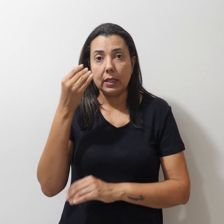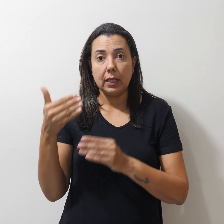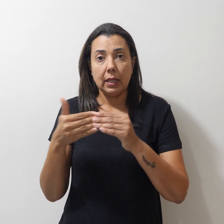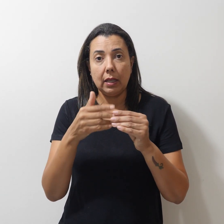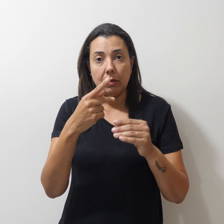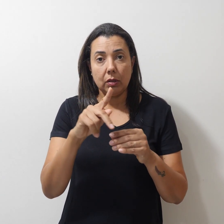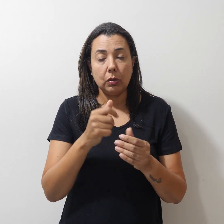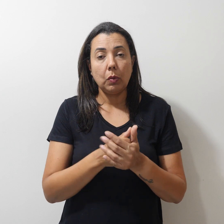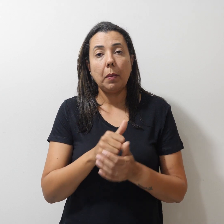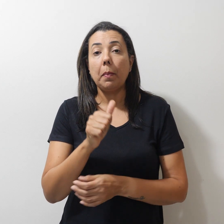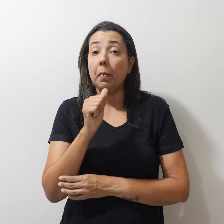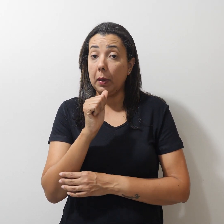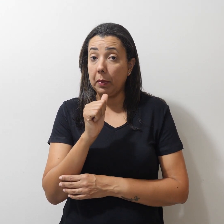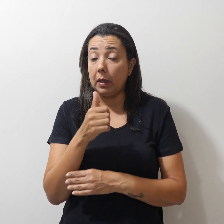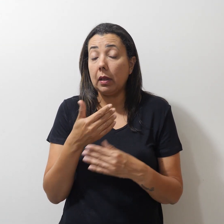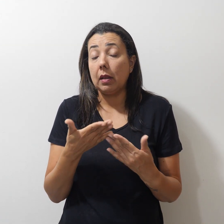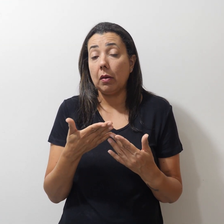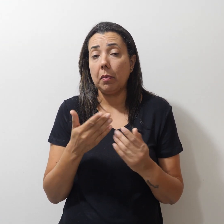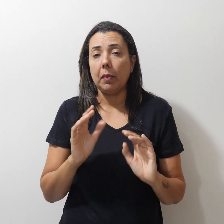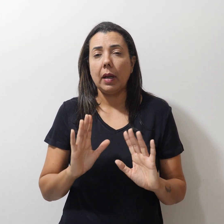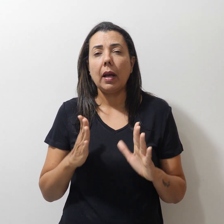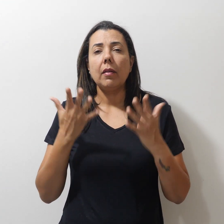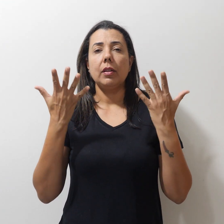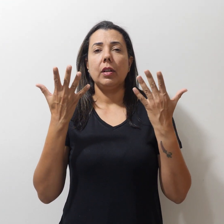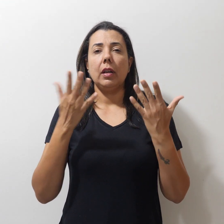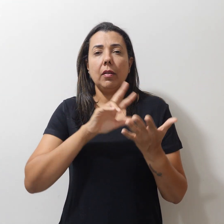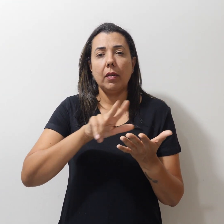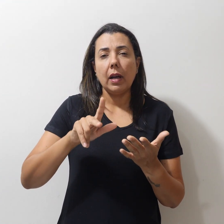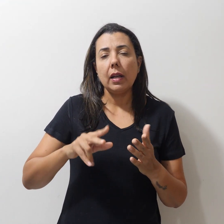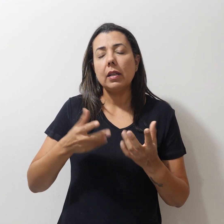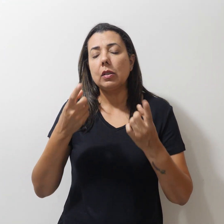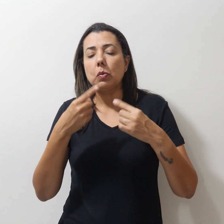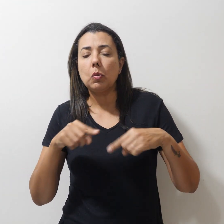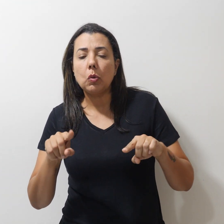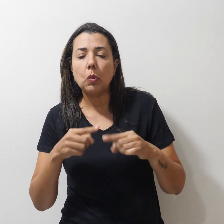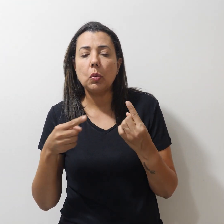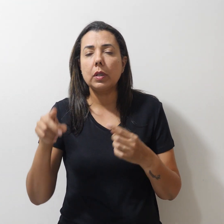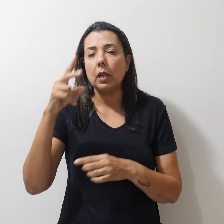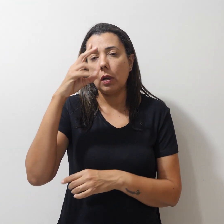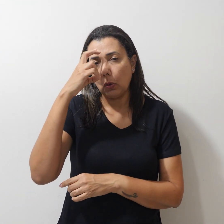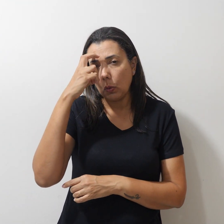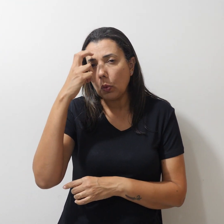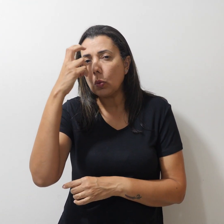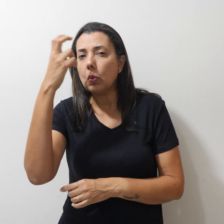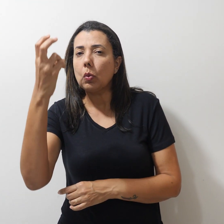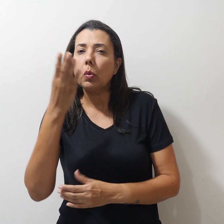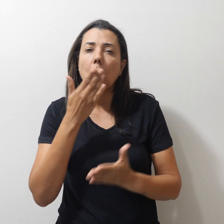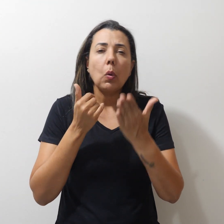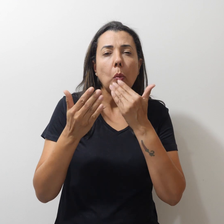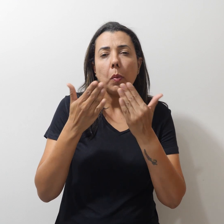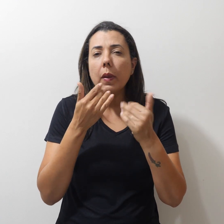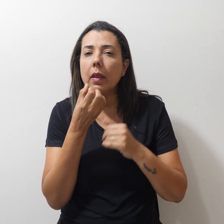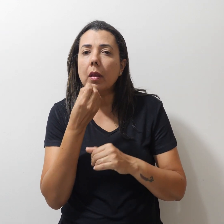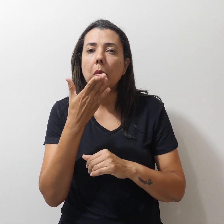cooler. Para animar, muita música, cultura, comida boa e piscina.